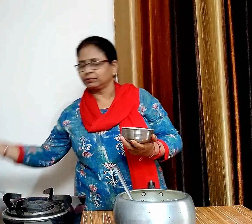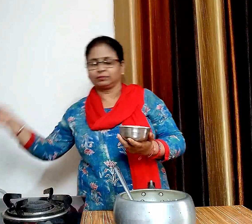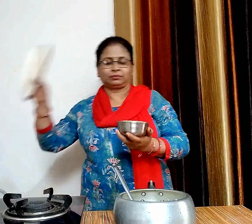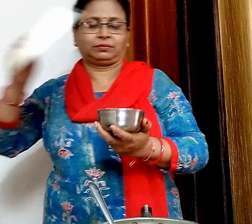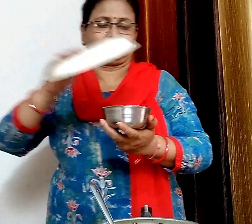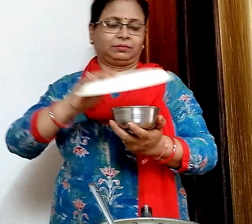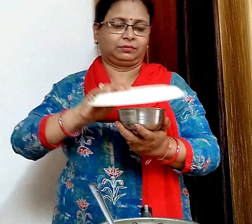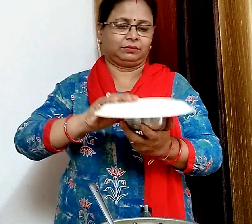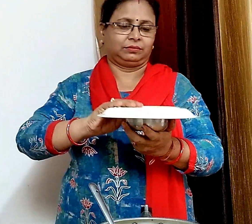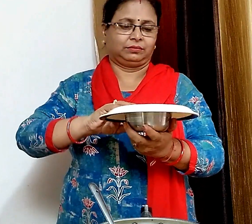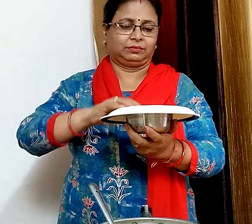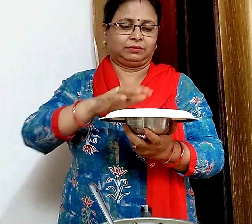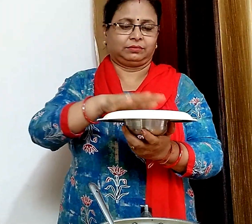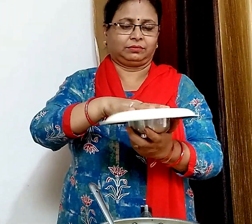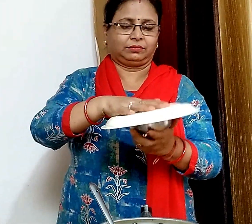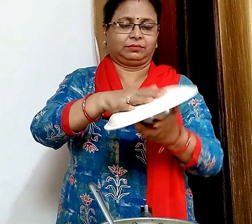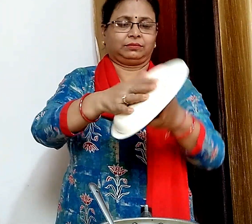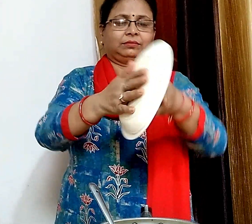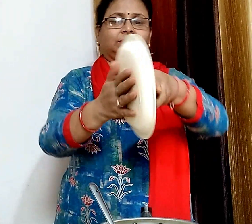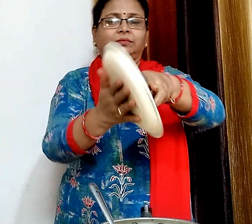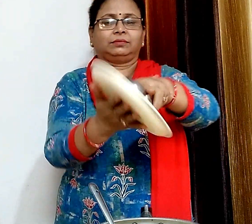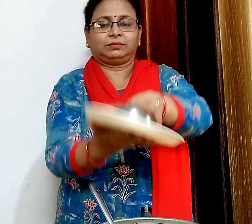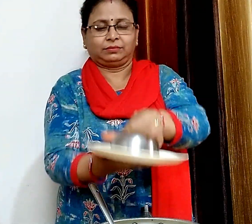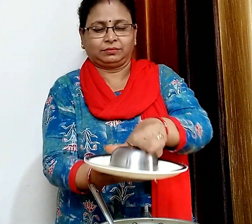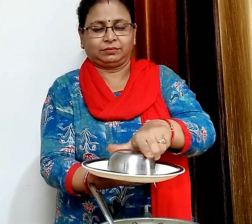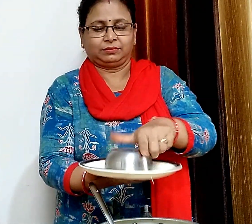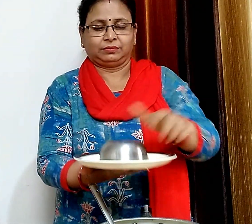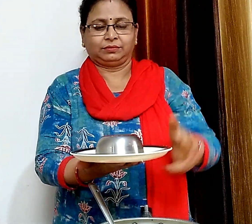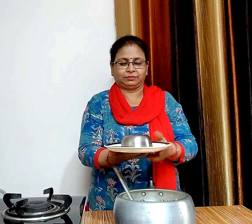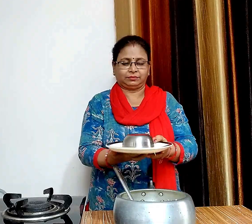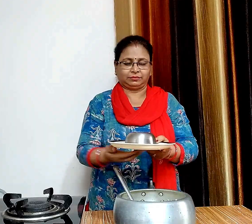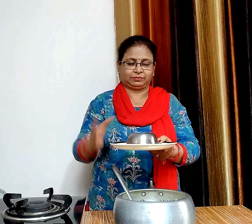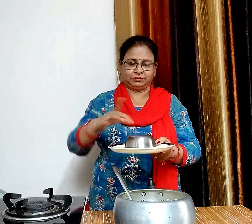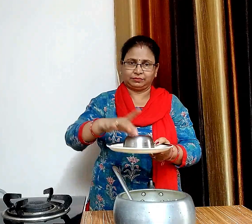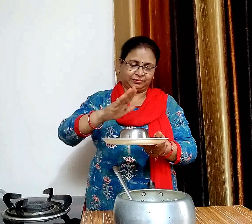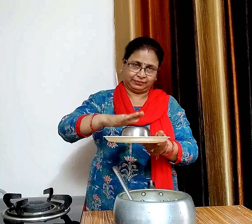अब प्लेट से इस तरी किसे ढख कर टैप करकर चावल को प्लेट में निकाल लेंगे